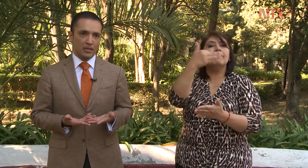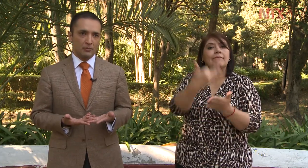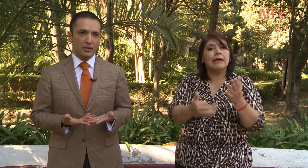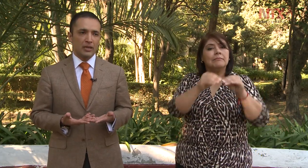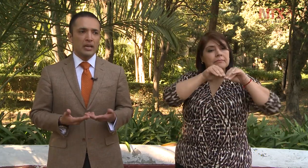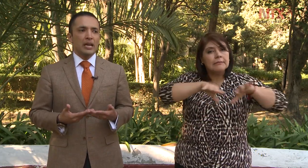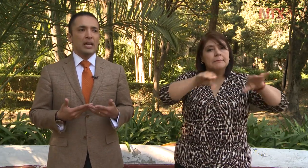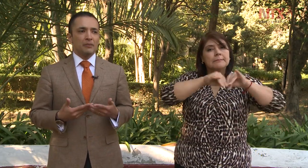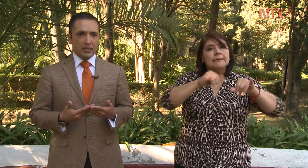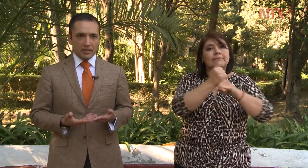lengua.